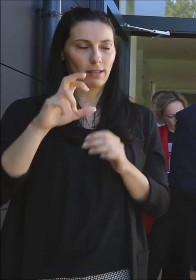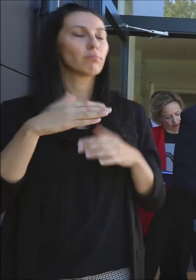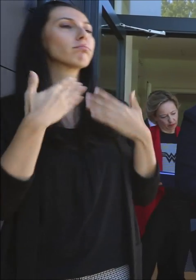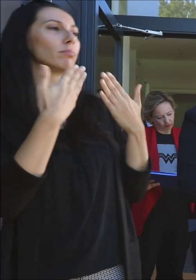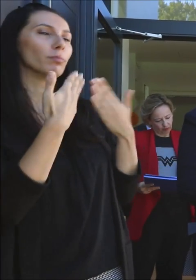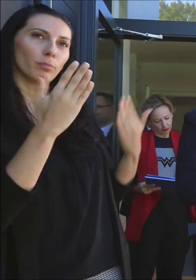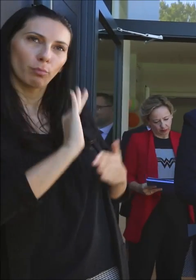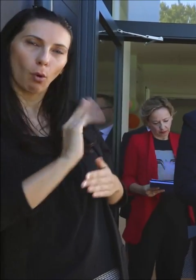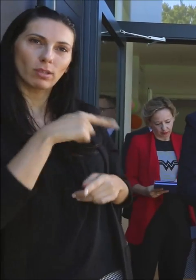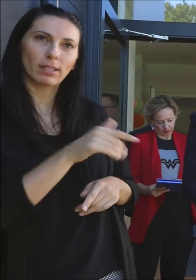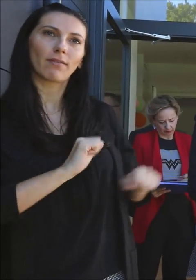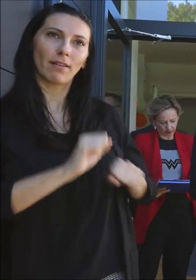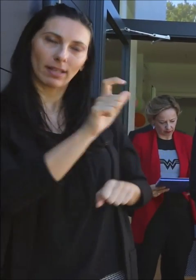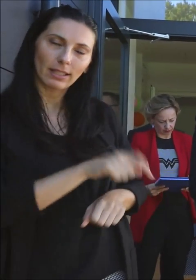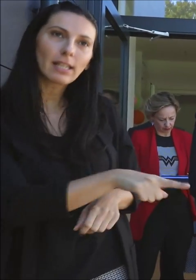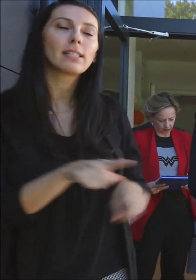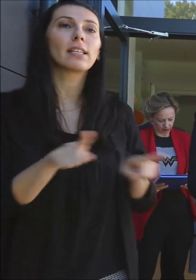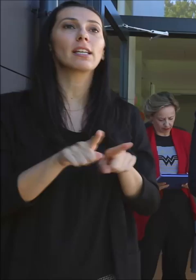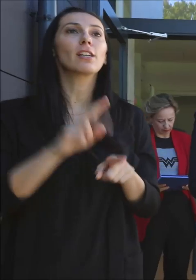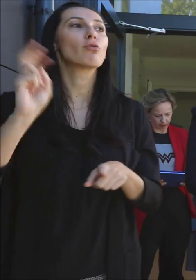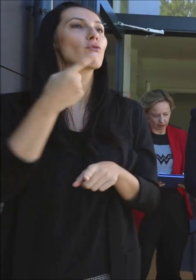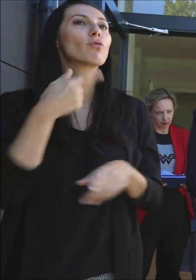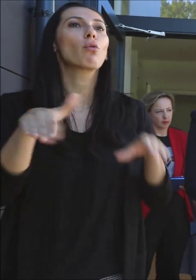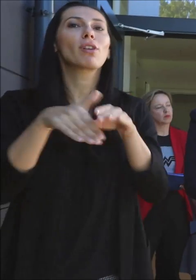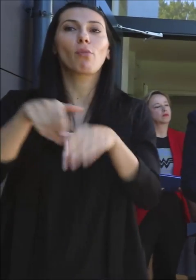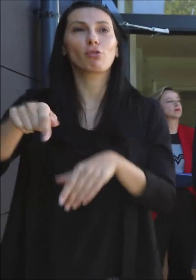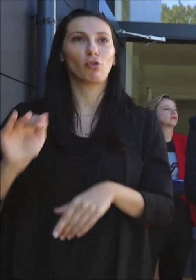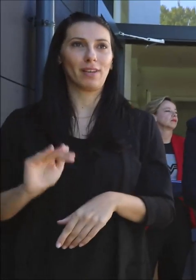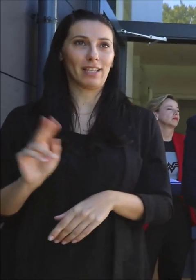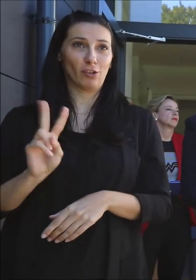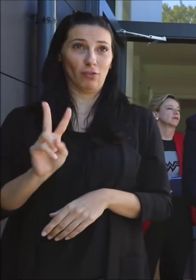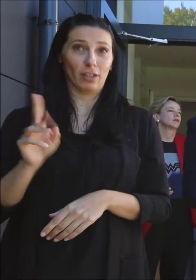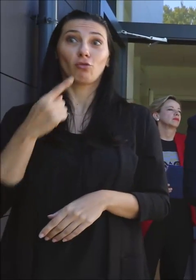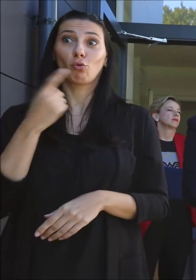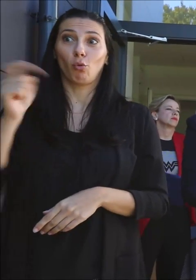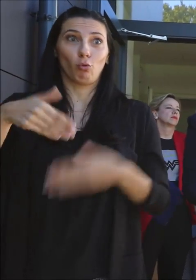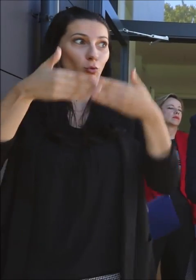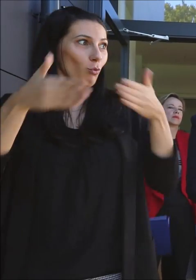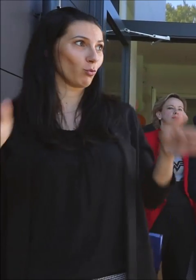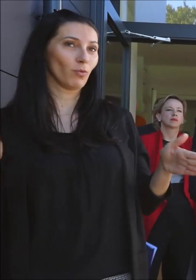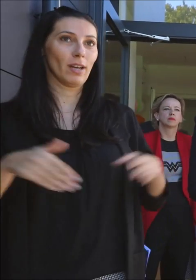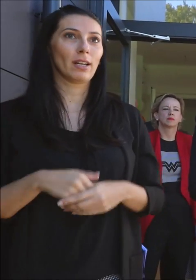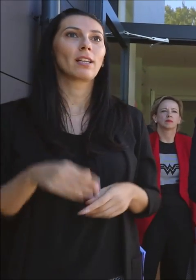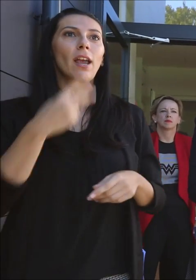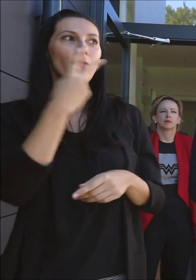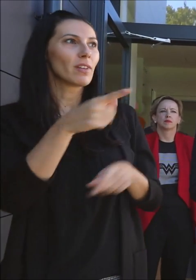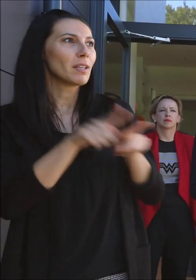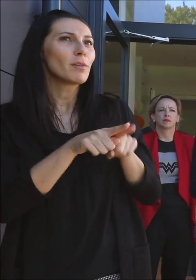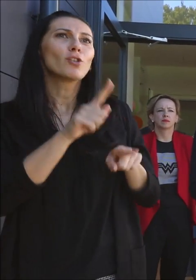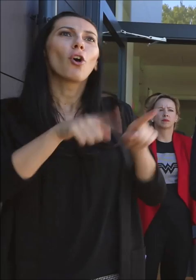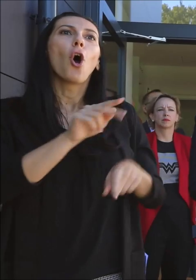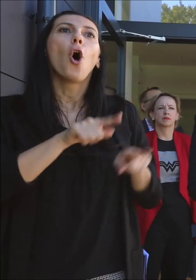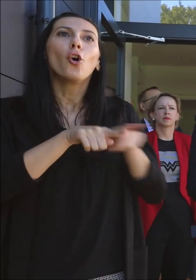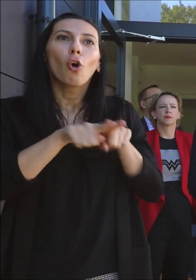Ali isto tako i sve ovdje zaposlenike Dječkih vrtića koji su došli na ovo otvaranje. Tu su i neki rojteri sa djecom, pa